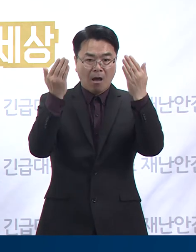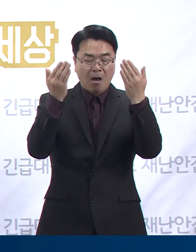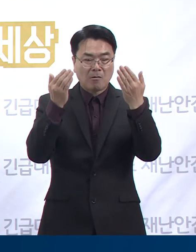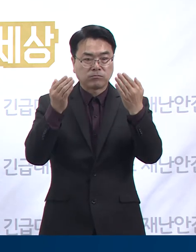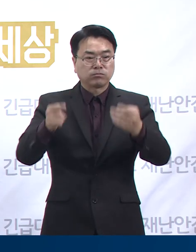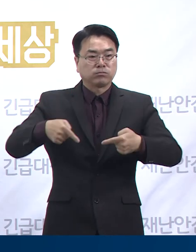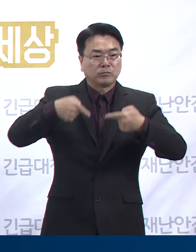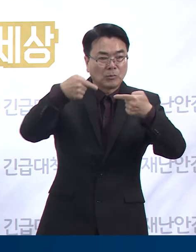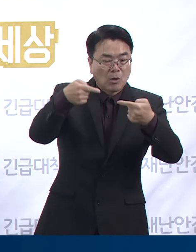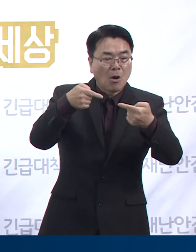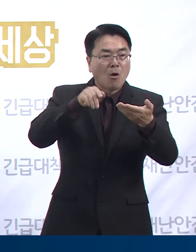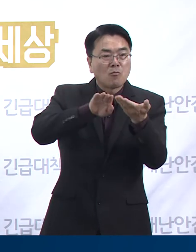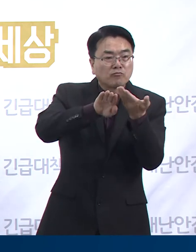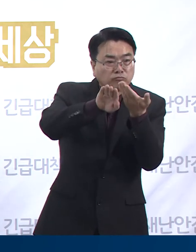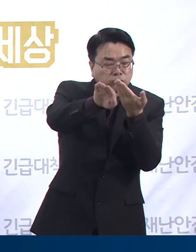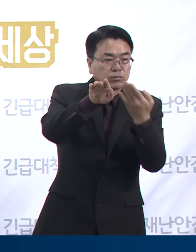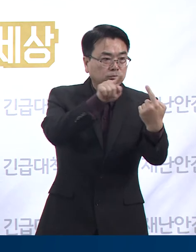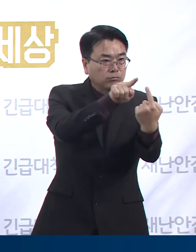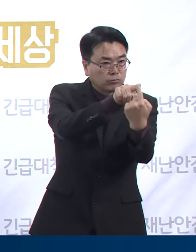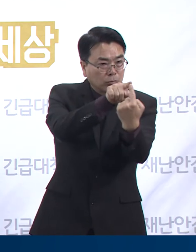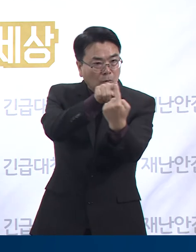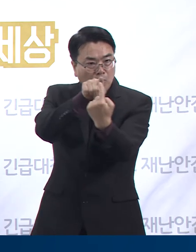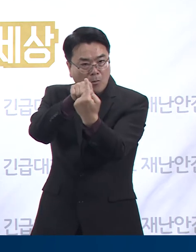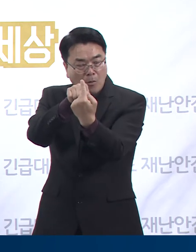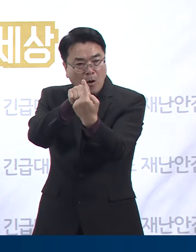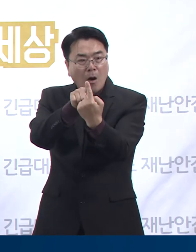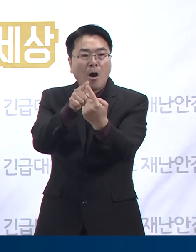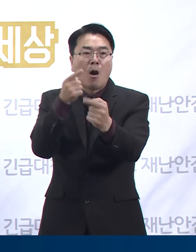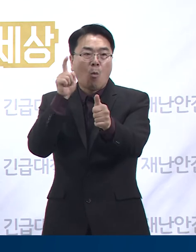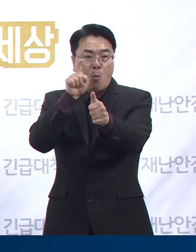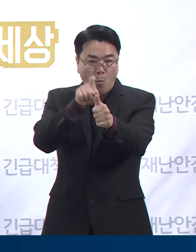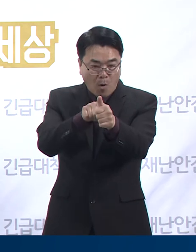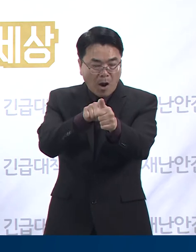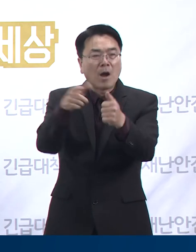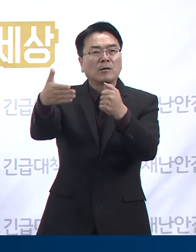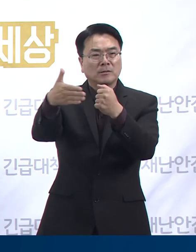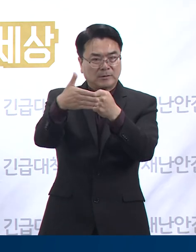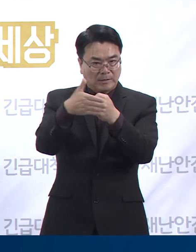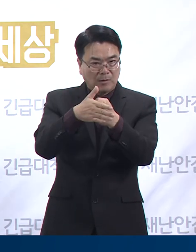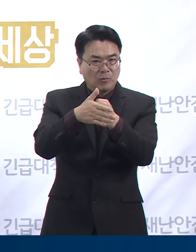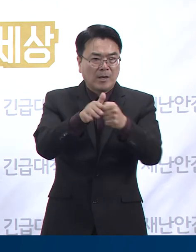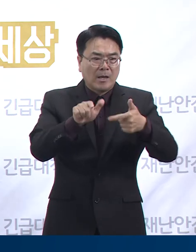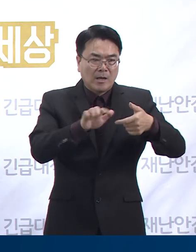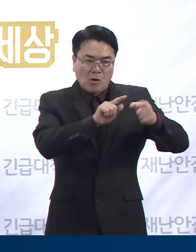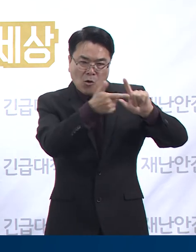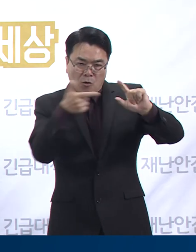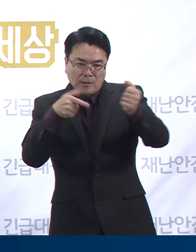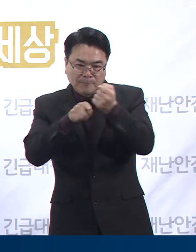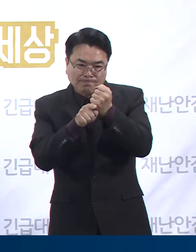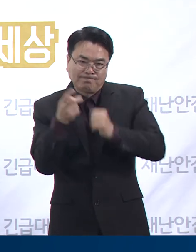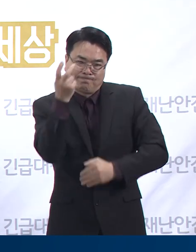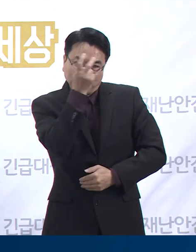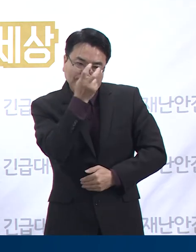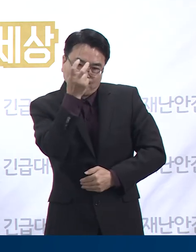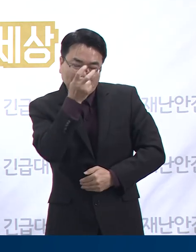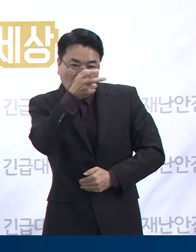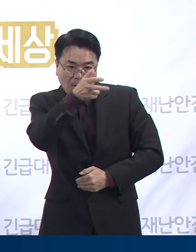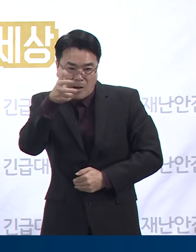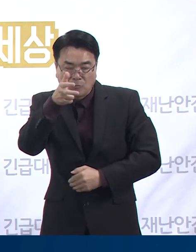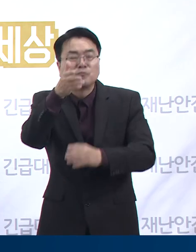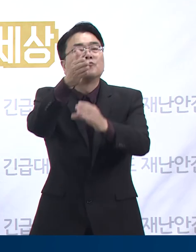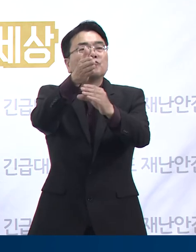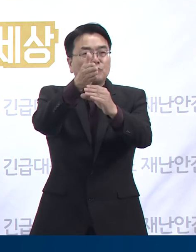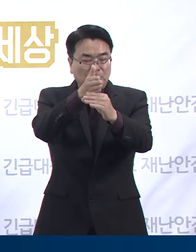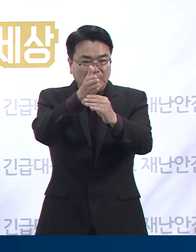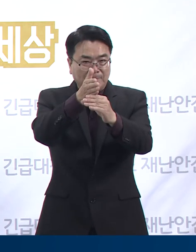대면 수업이 이루어지는 시기에 나온 확진 사례인 만큼 경기도는 면밀하게 상황을 모니터하고 대응하도록 하겠습니다. 다음은